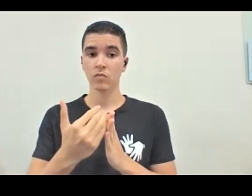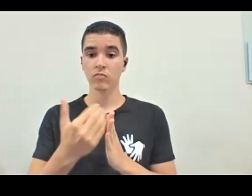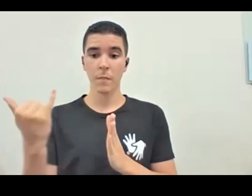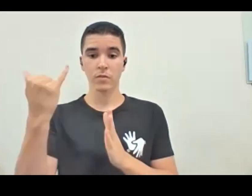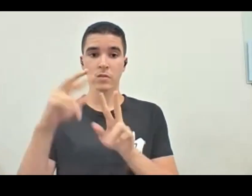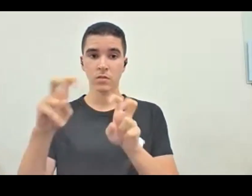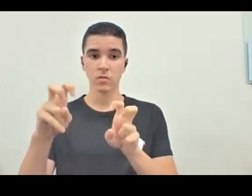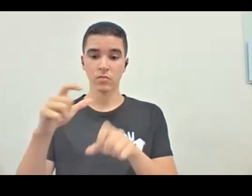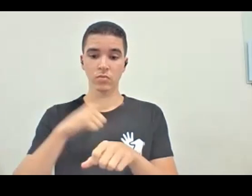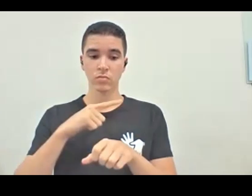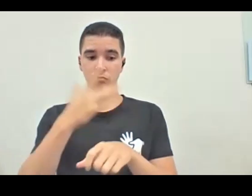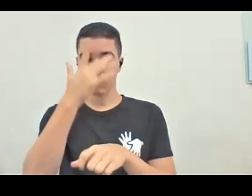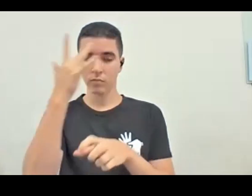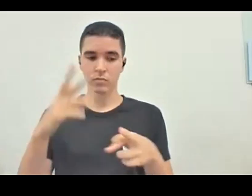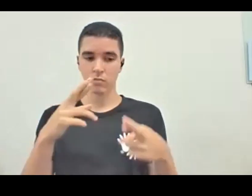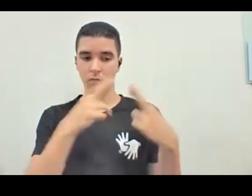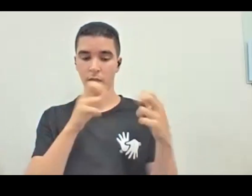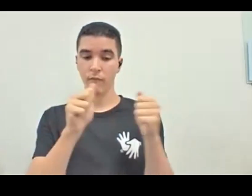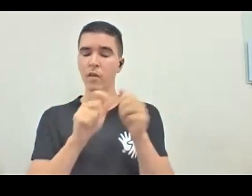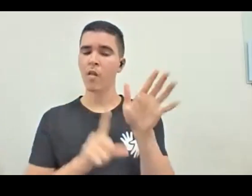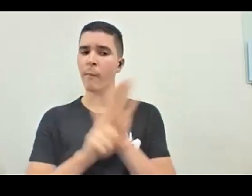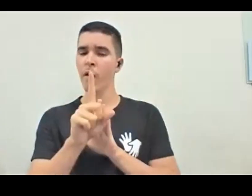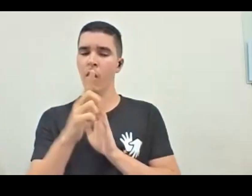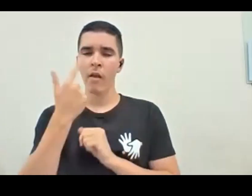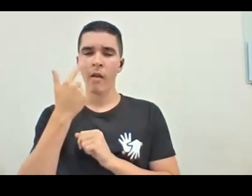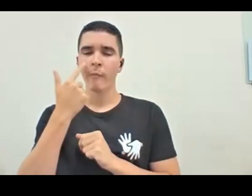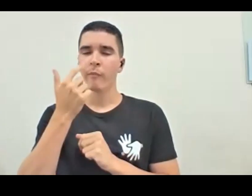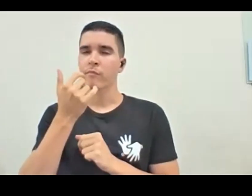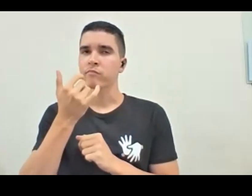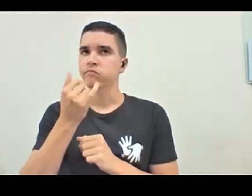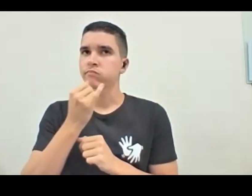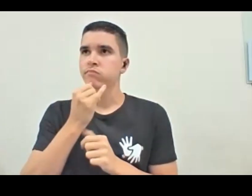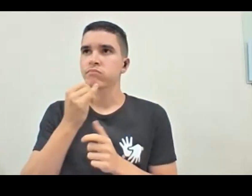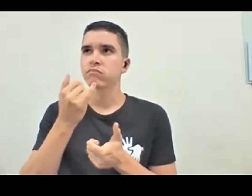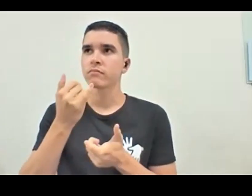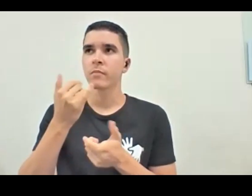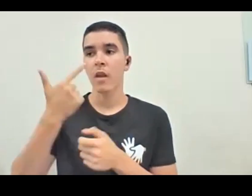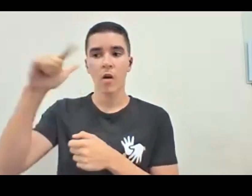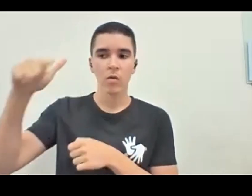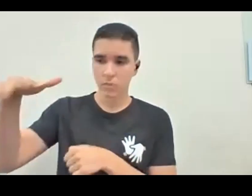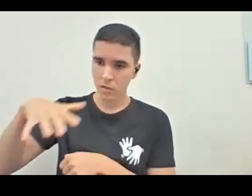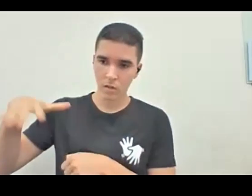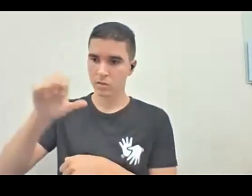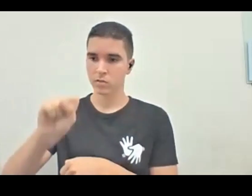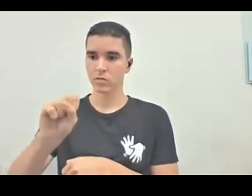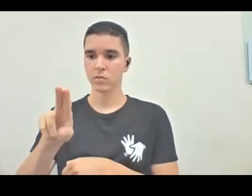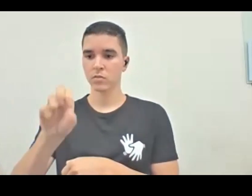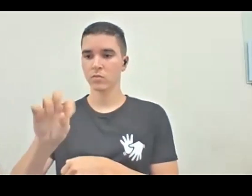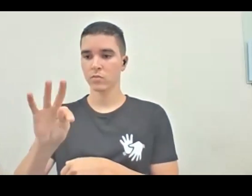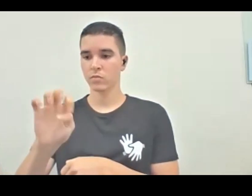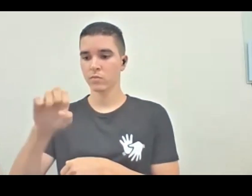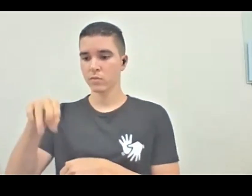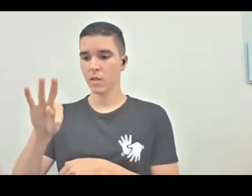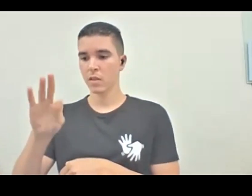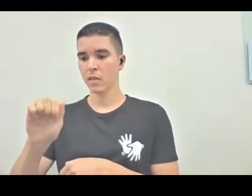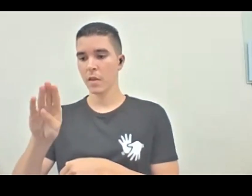responsável fazendo a seguinte pergunta, assim, eu vejo, por exemplo, para outra área, que é a área de sustentabilidade em empresas e centros